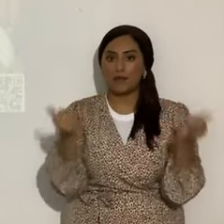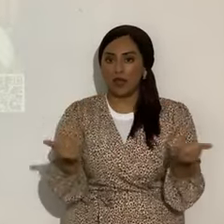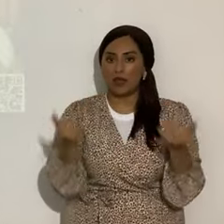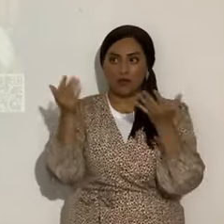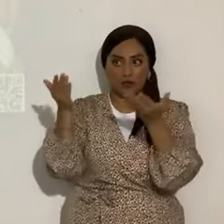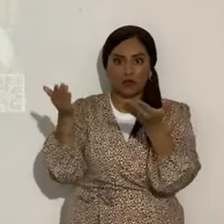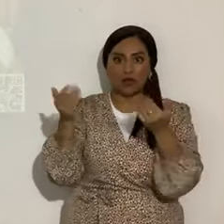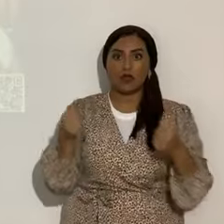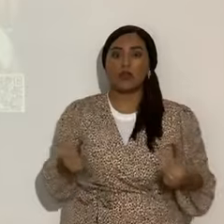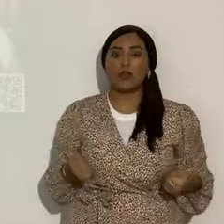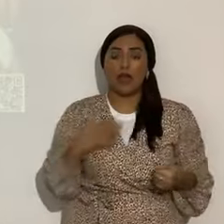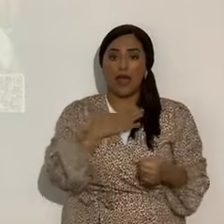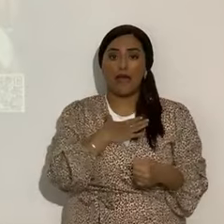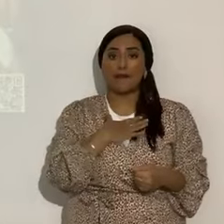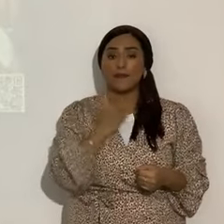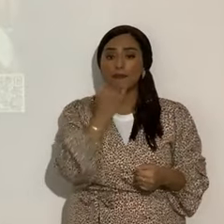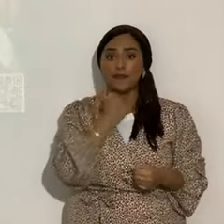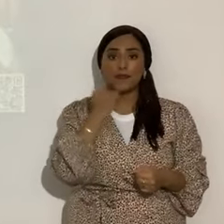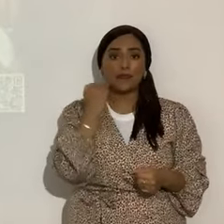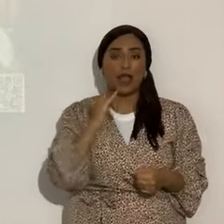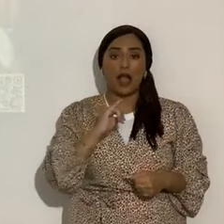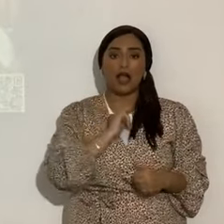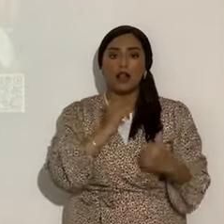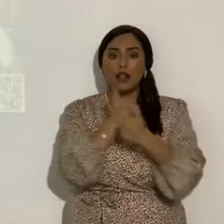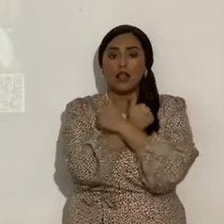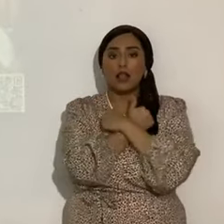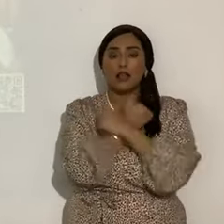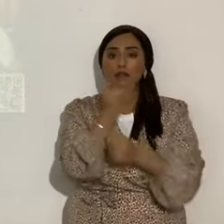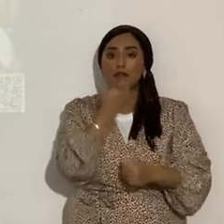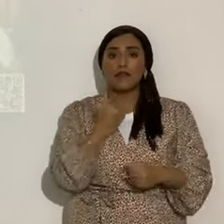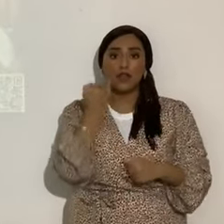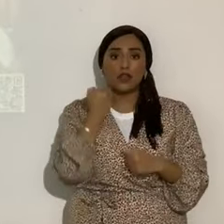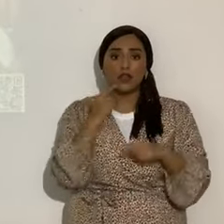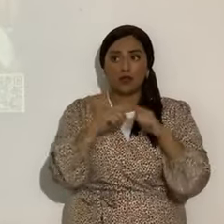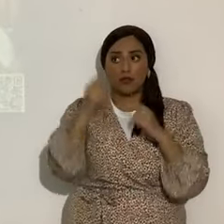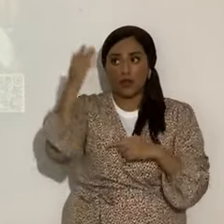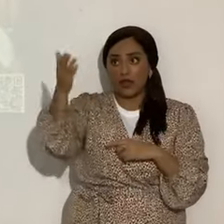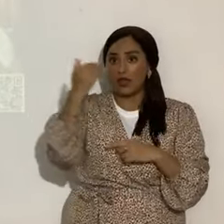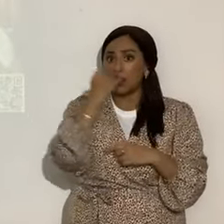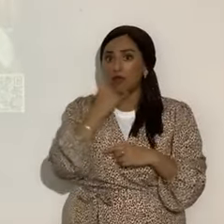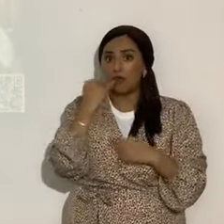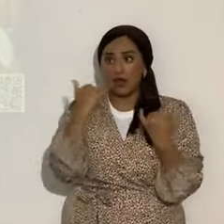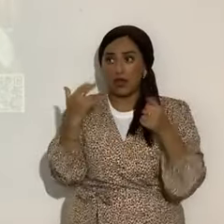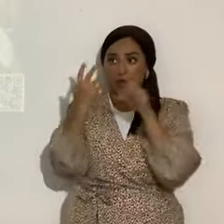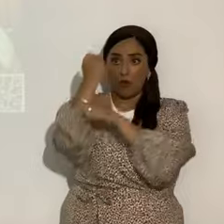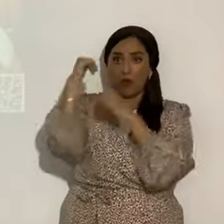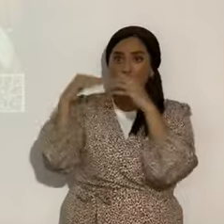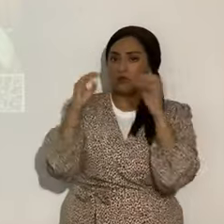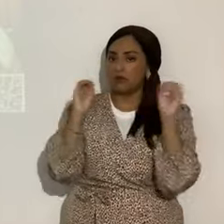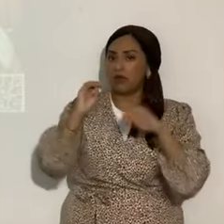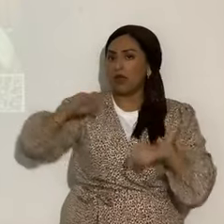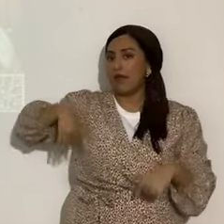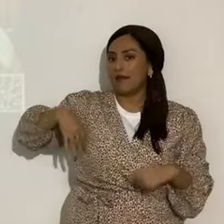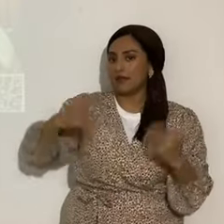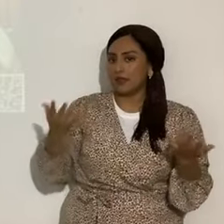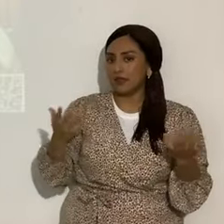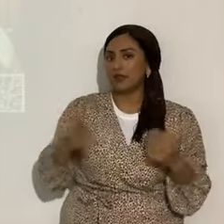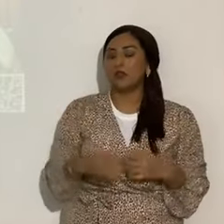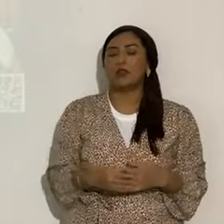Y yo soy Israel, y amo a Israel. Pero hasta ahorita no ha ganado la guerra con Hamas. Sigue habiendo